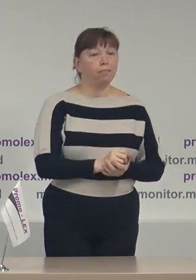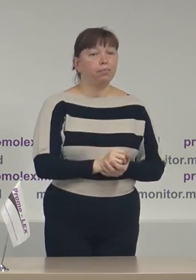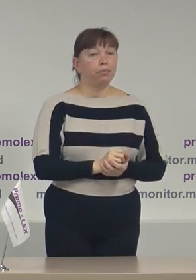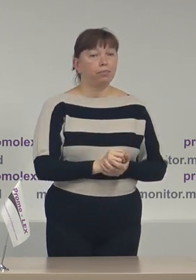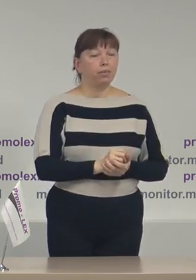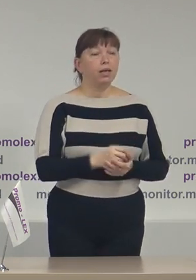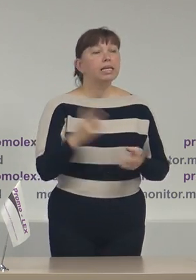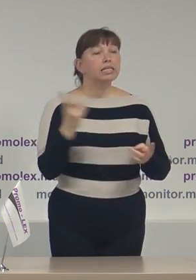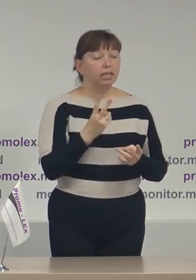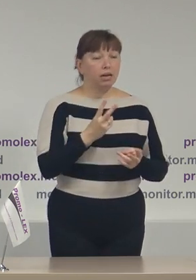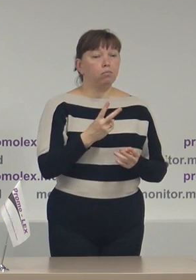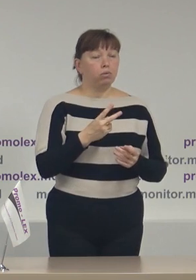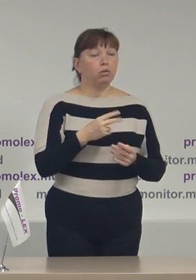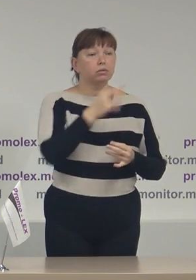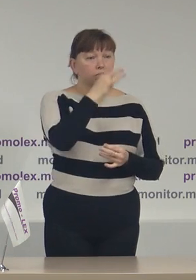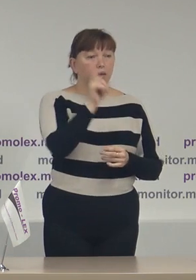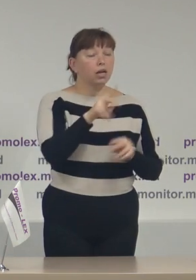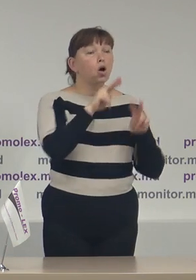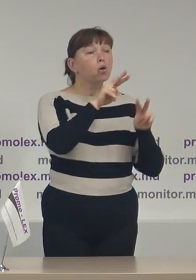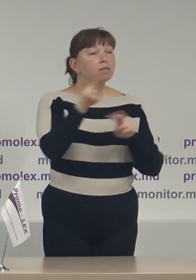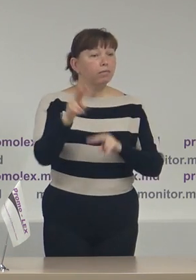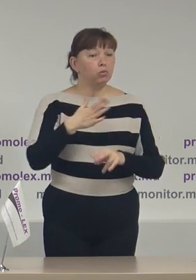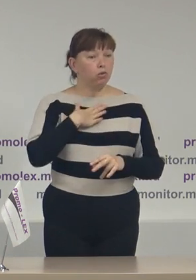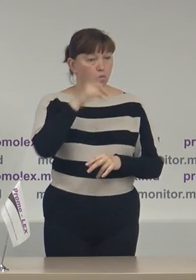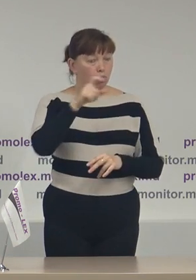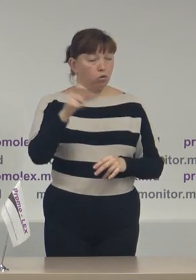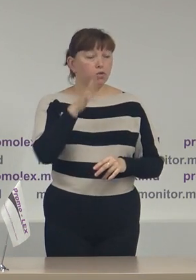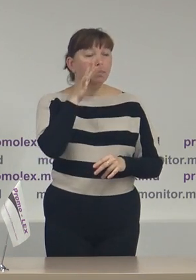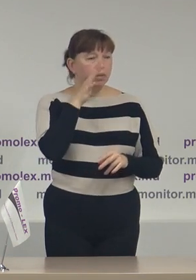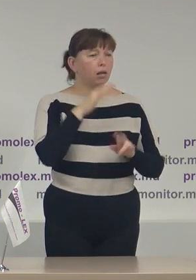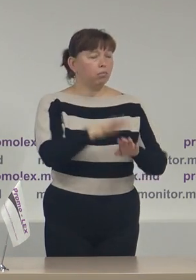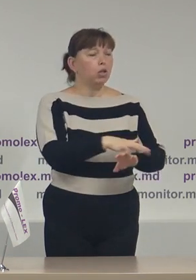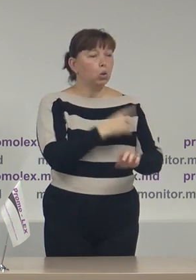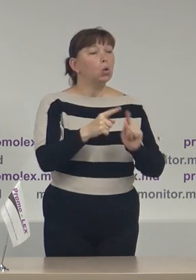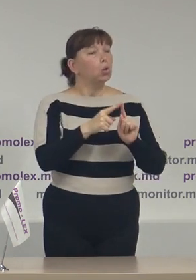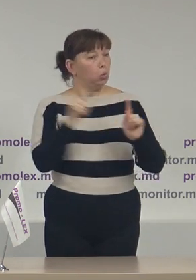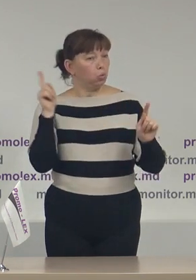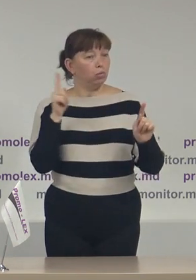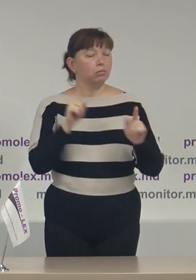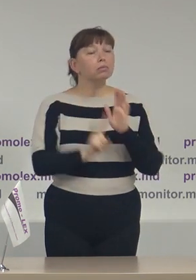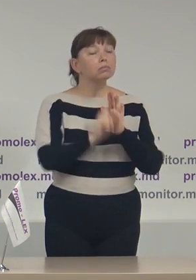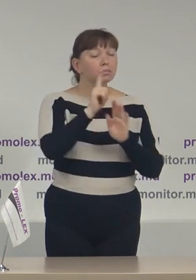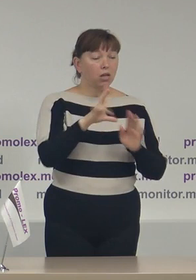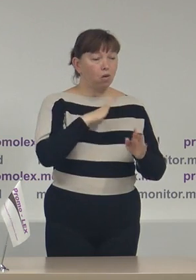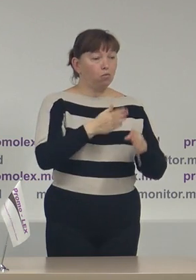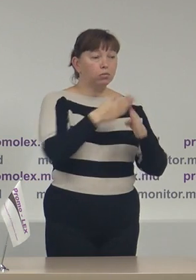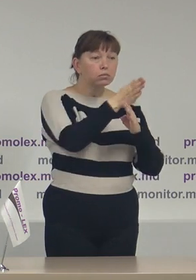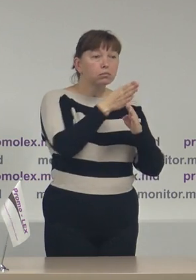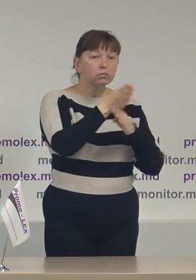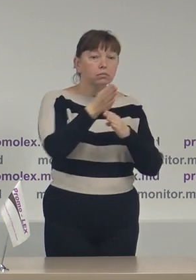Trebuie să atragem atenție că observatorii noștri pe termen lung au mers în vizită